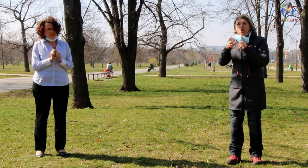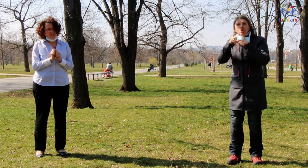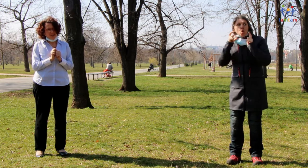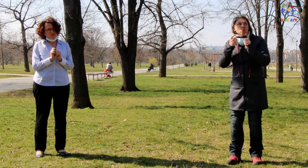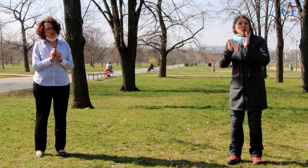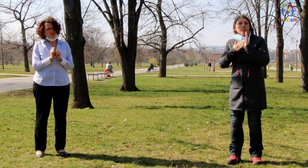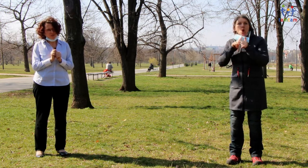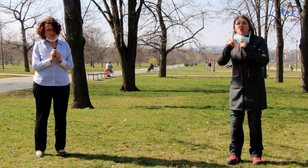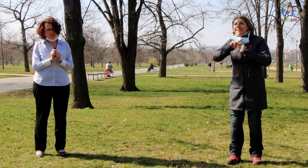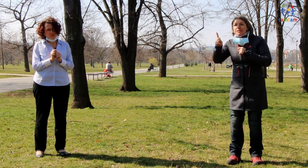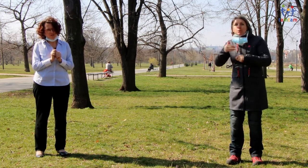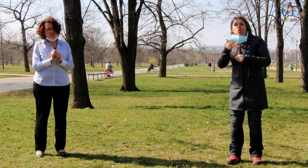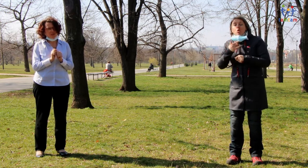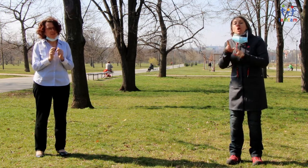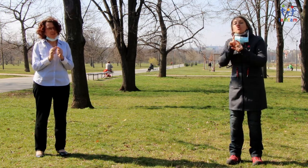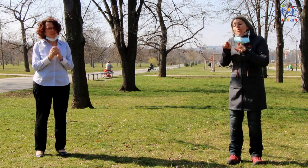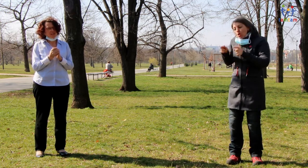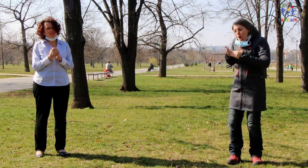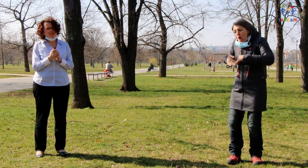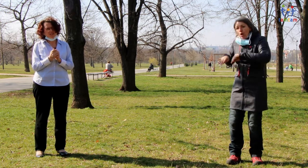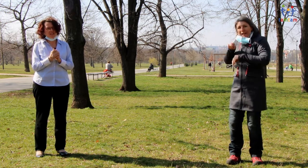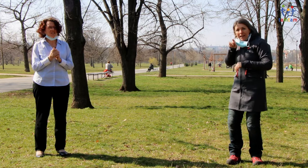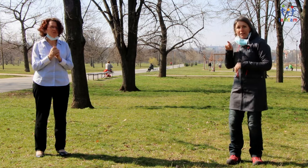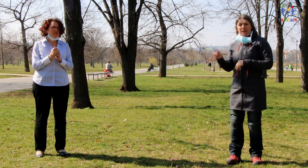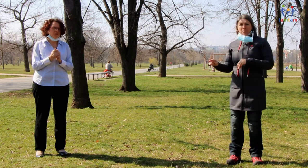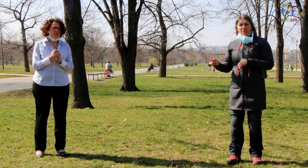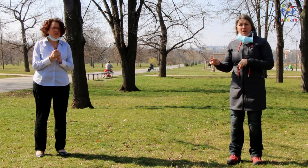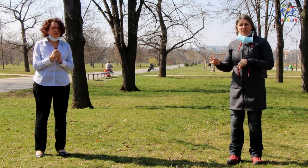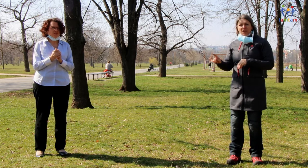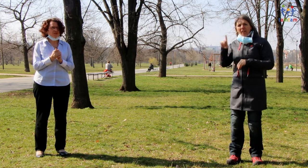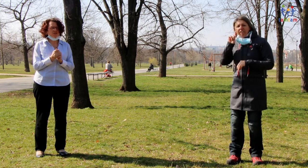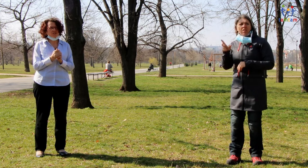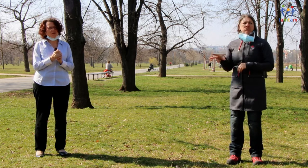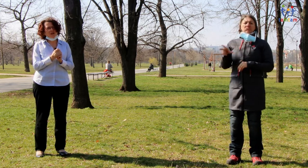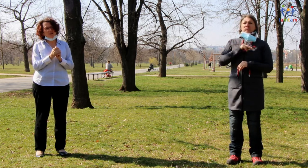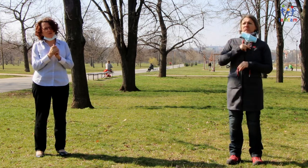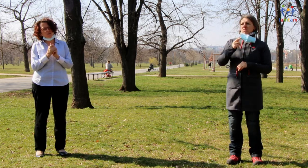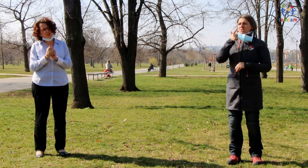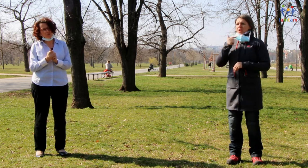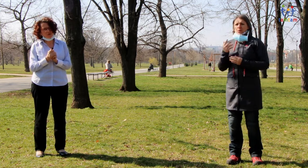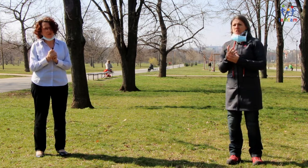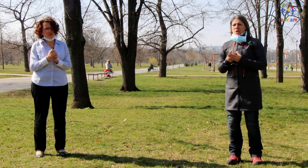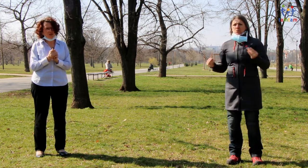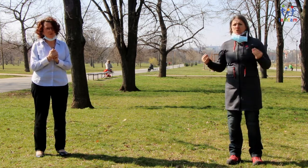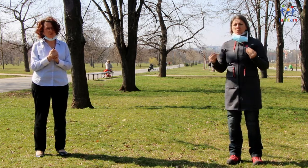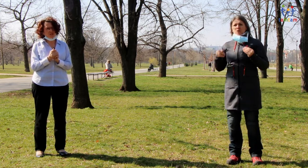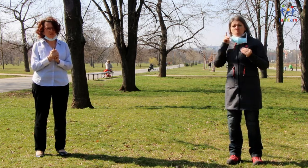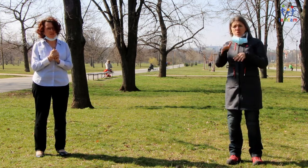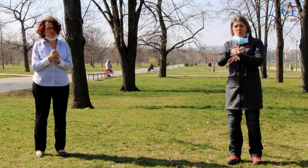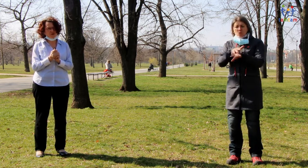aby byli v bezpečí. Že i ty věci, které se jim nelíbí, že třeba musí nosit ochranné pomůcky, když jsou